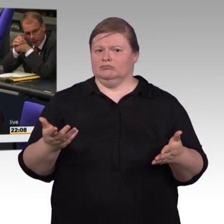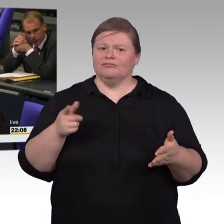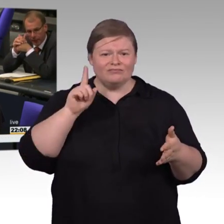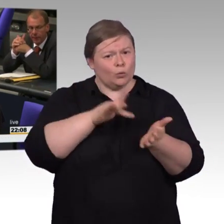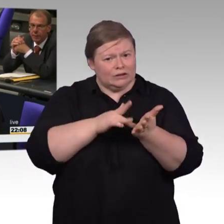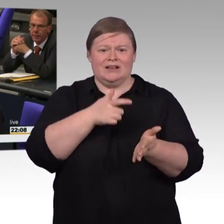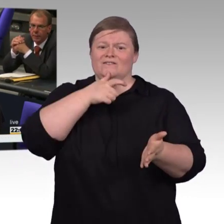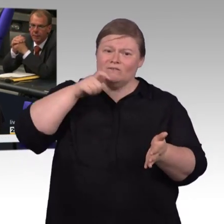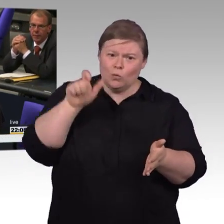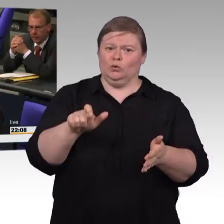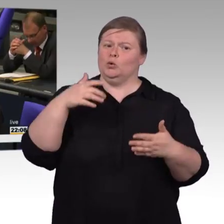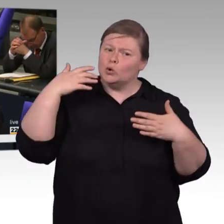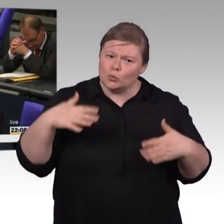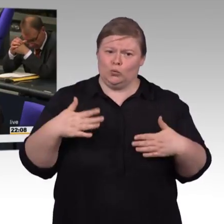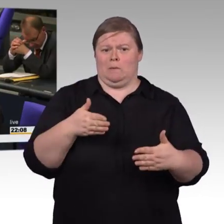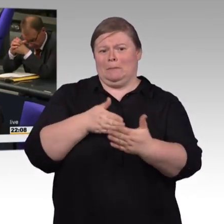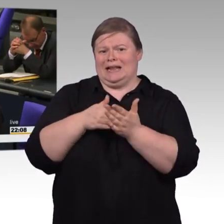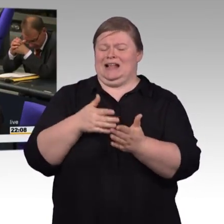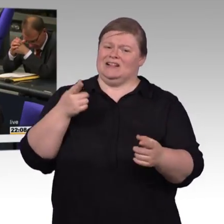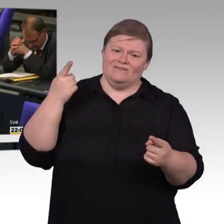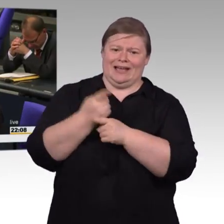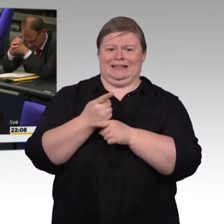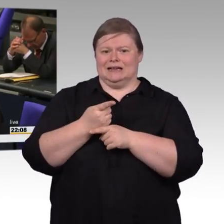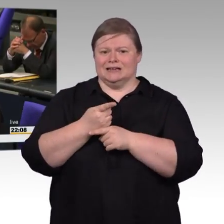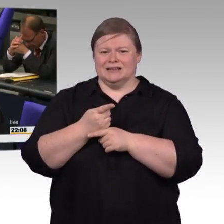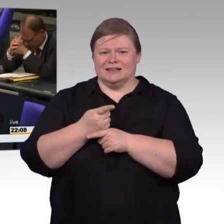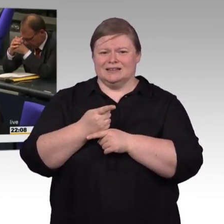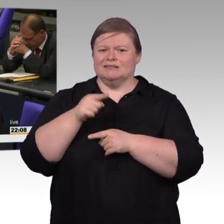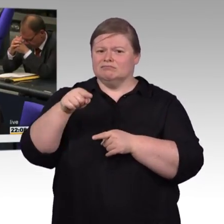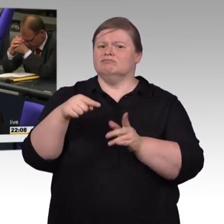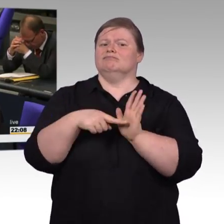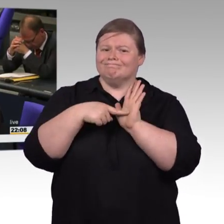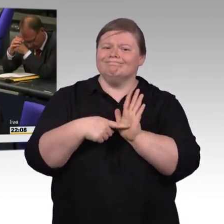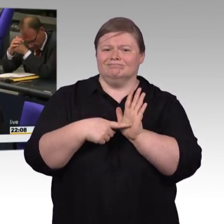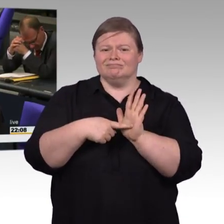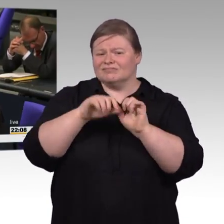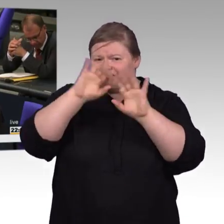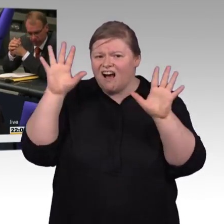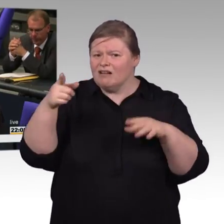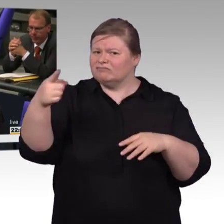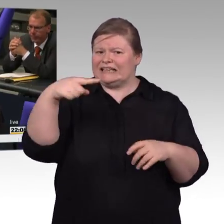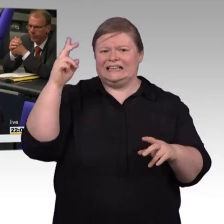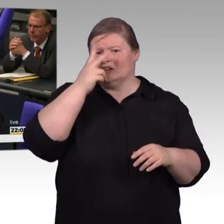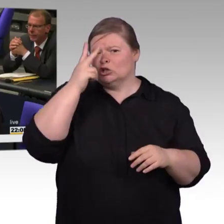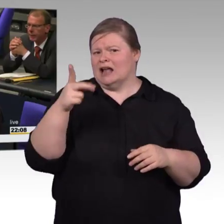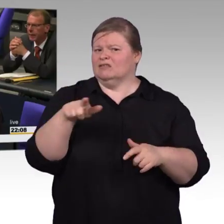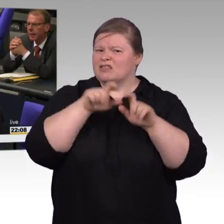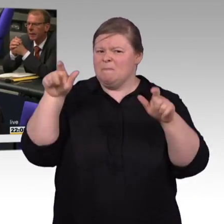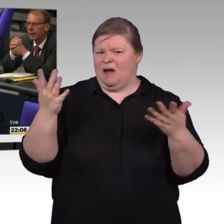Teilhabe von Menschen mit Behinderung in dieser Gesellschaft. Und dass Sie eine riesige Gruppe von Menschen verletzt haben, aber das scheint die Art